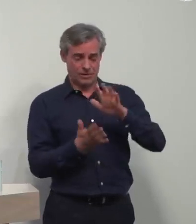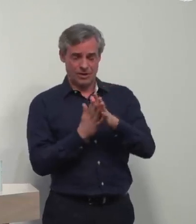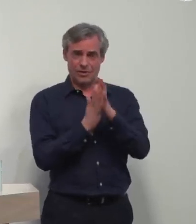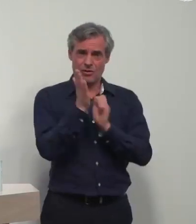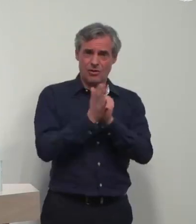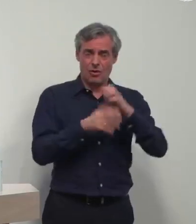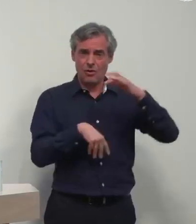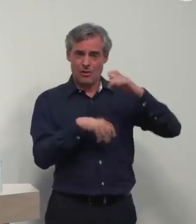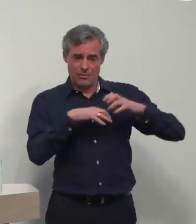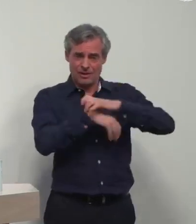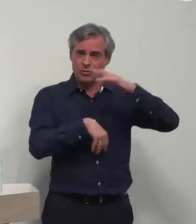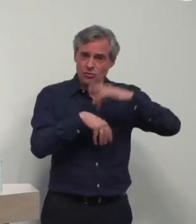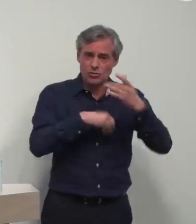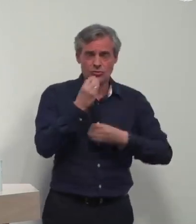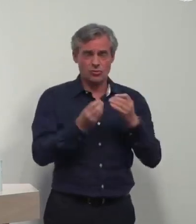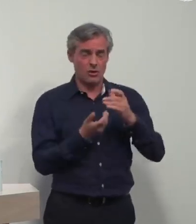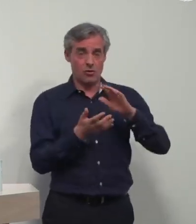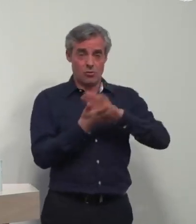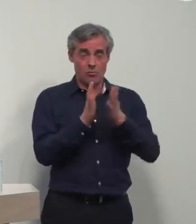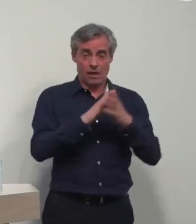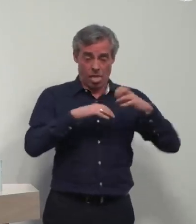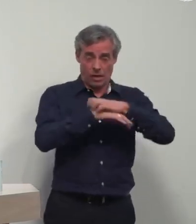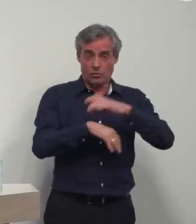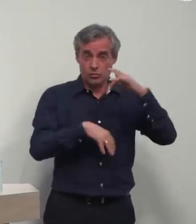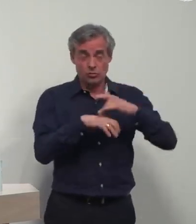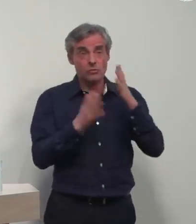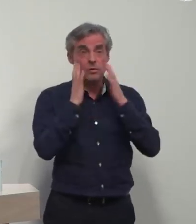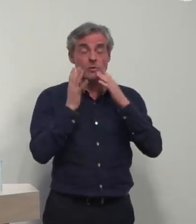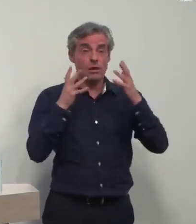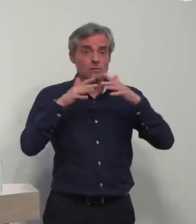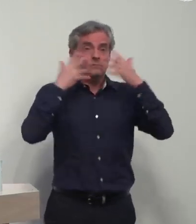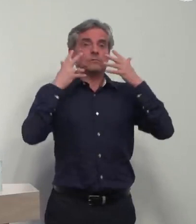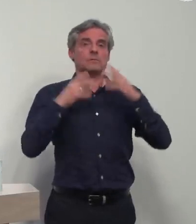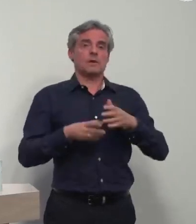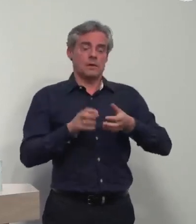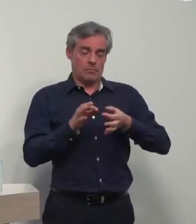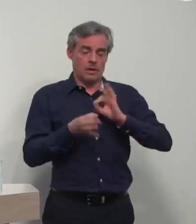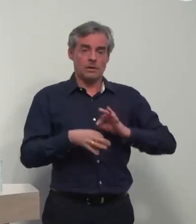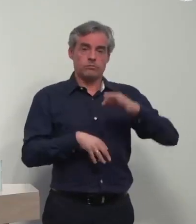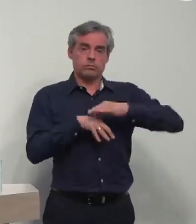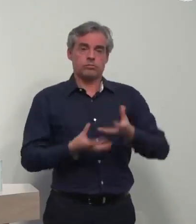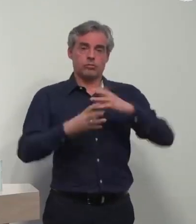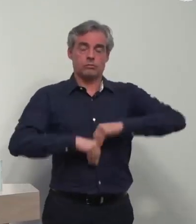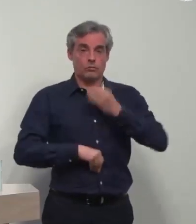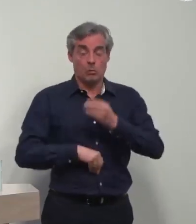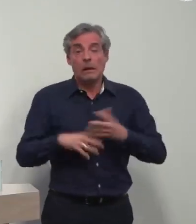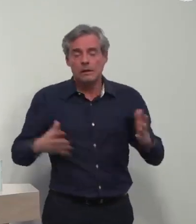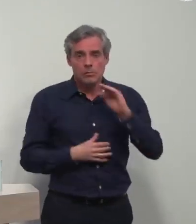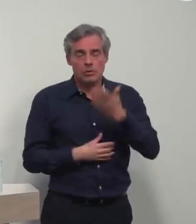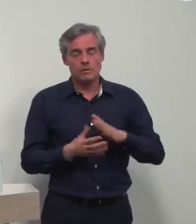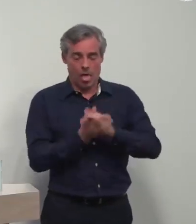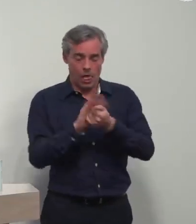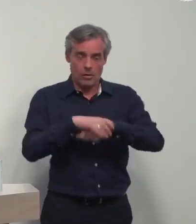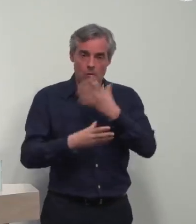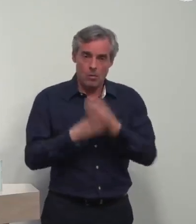contaminés, on se touche immédiatement le visage et on se contamine immédiatement. Donc le port de gants ou l'absence de lavage des